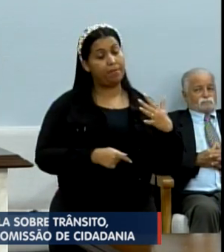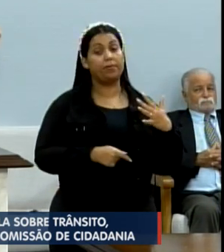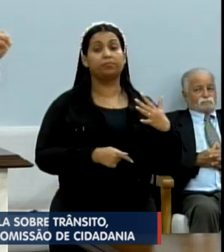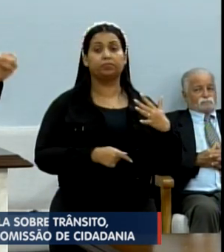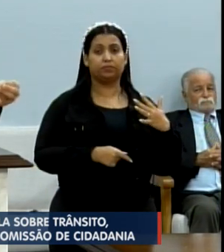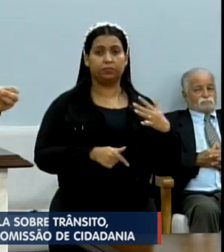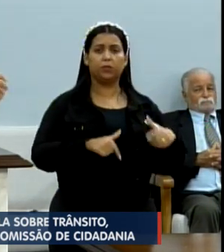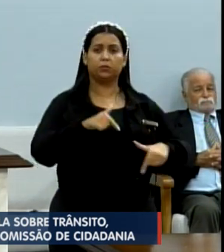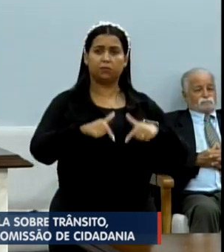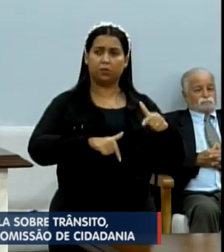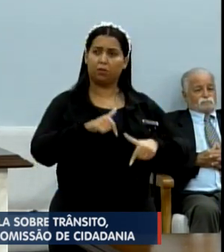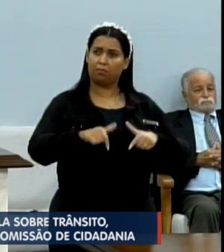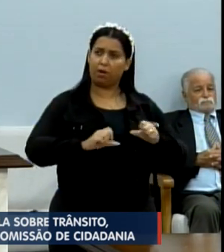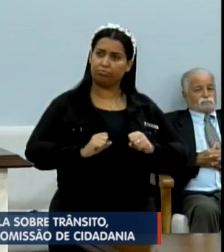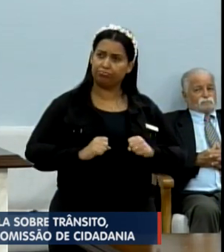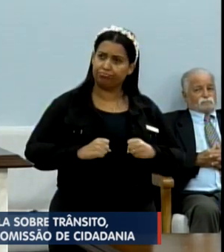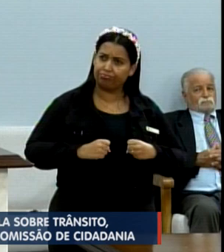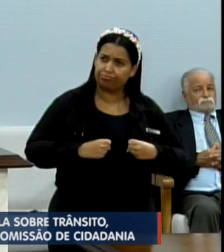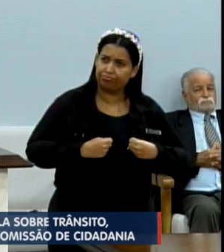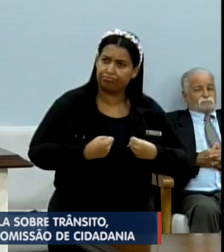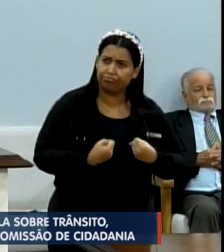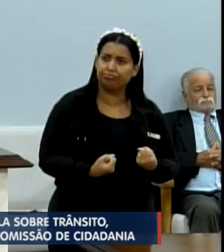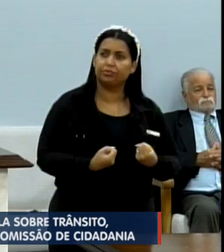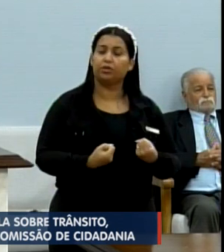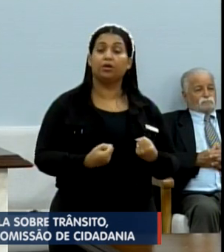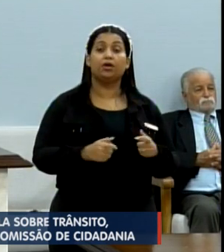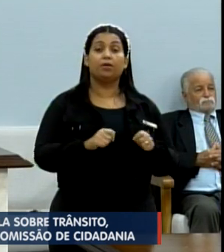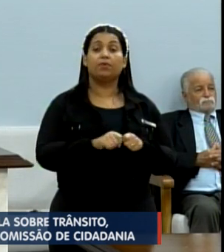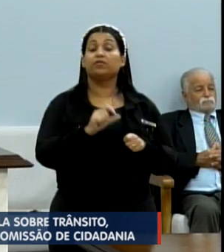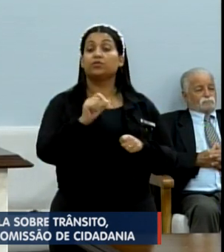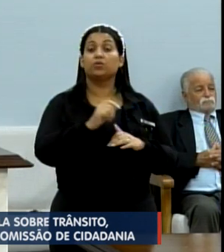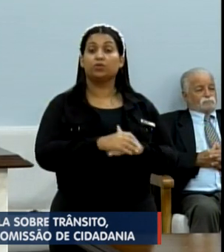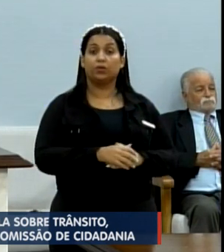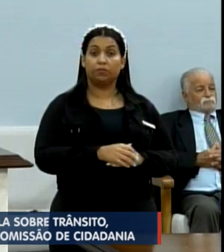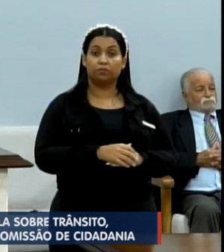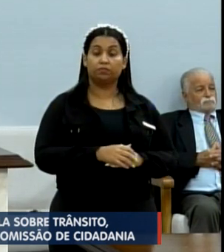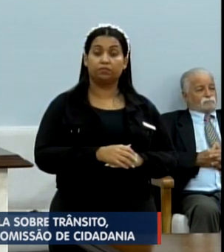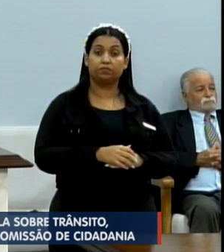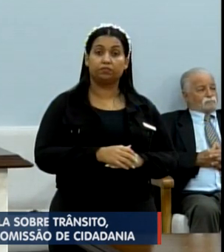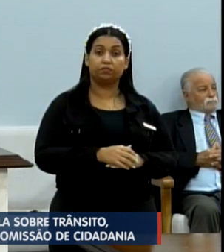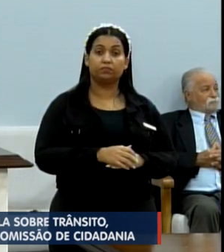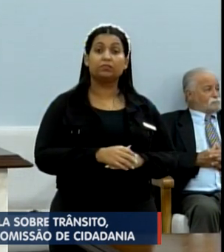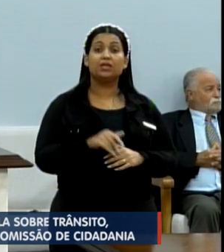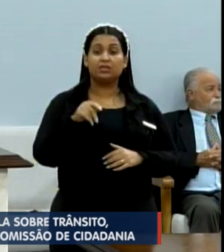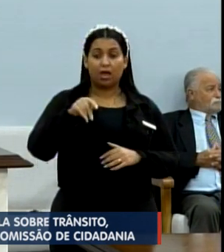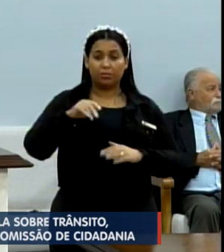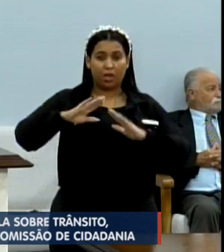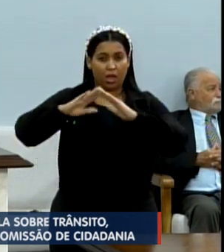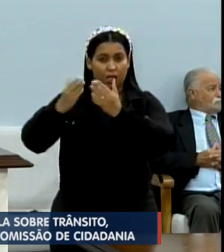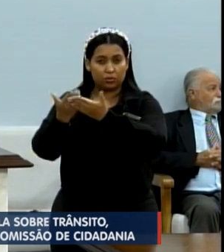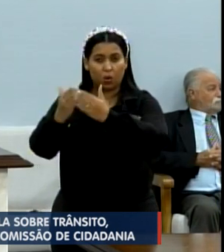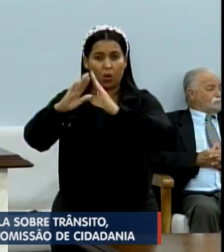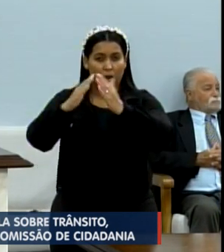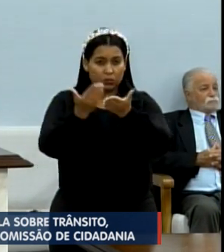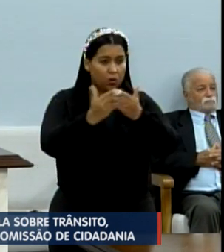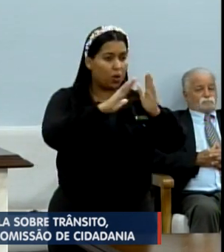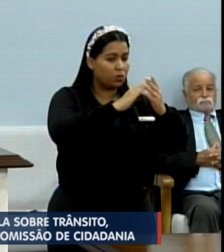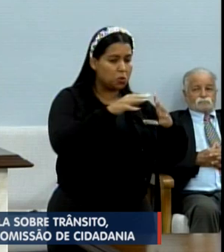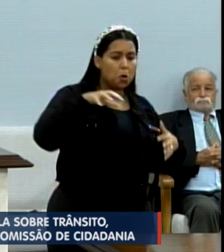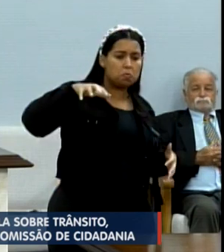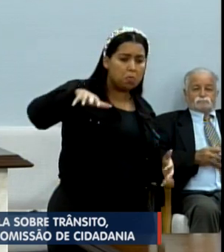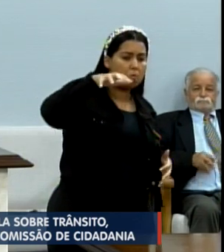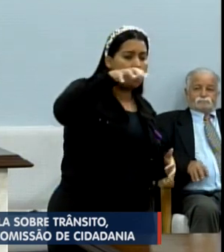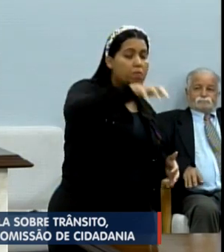-tarefa de trabalho para fazer uma escuta em dez escolas municipais nas diferentes